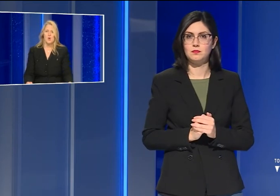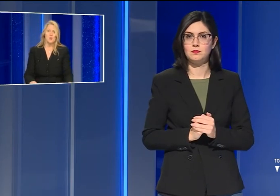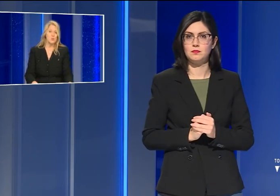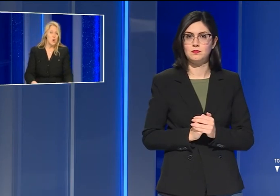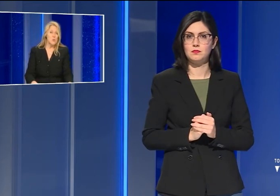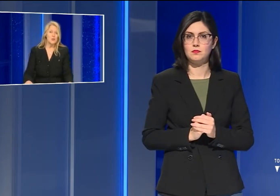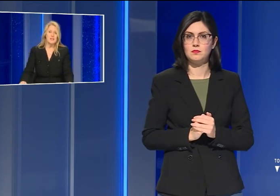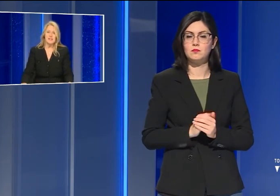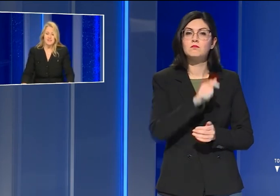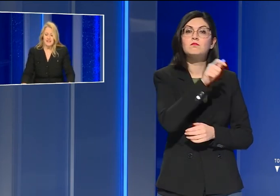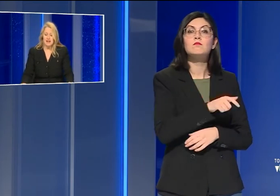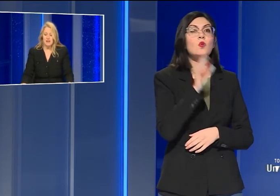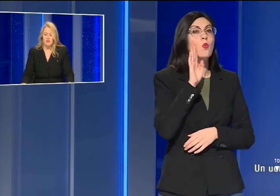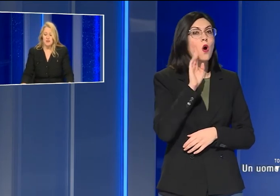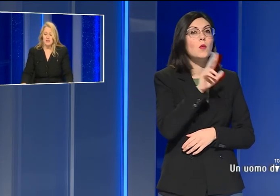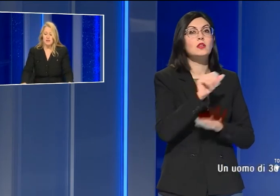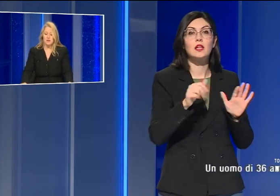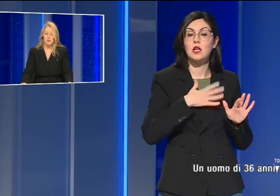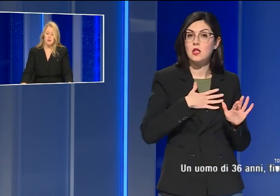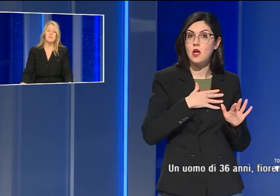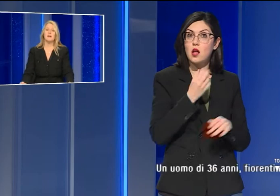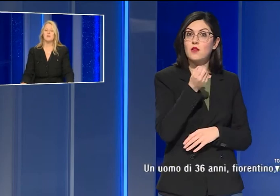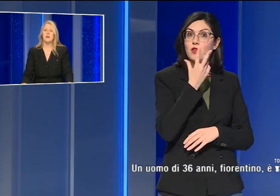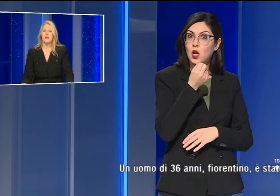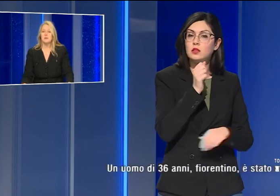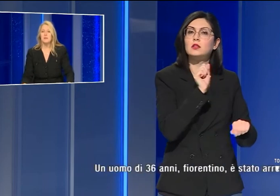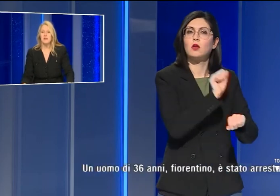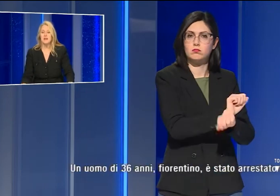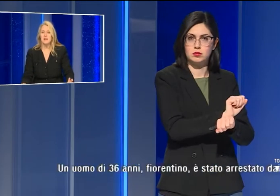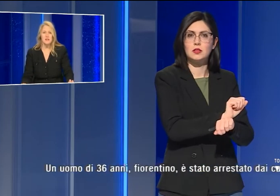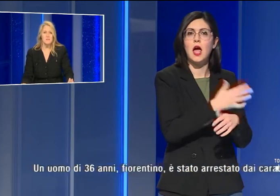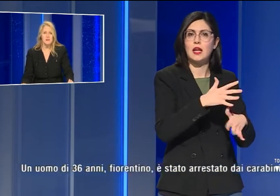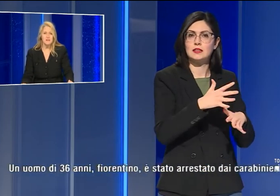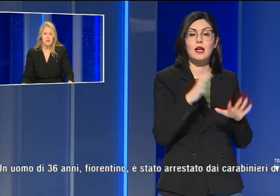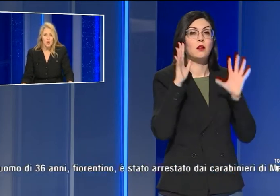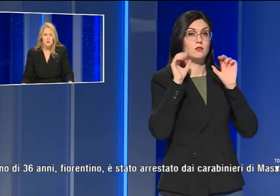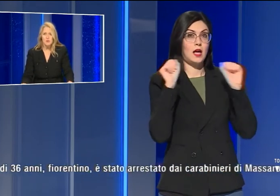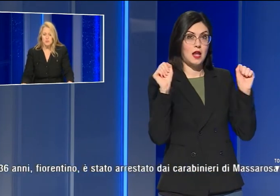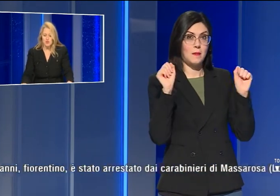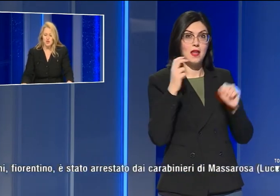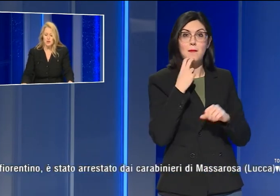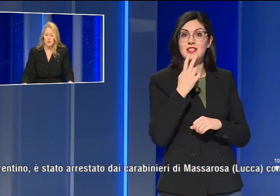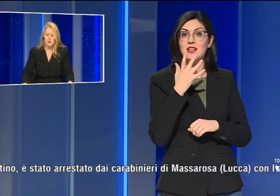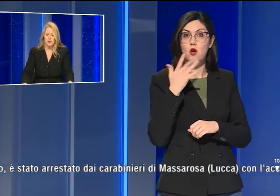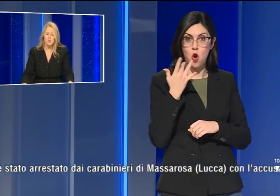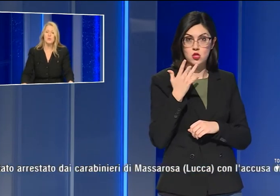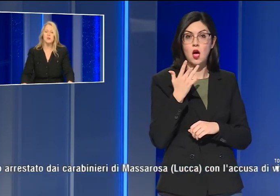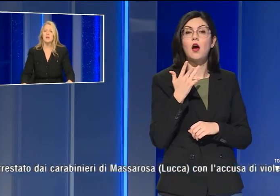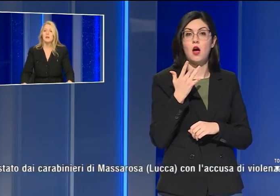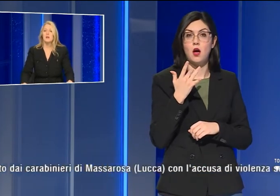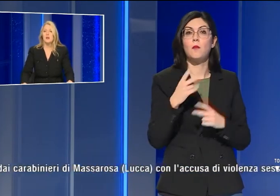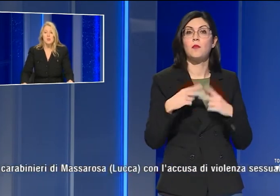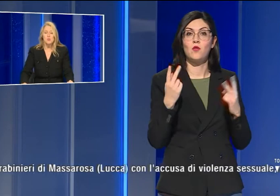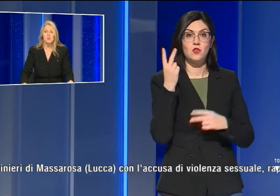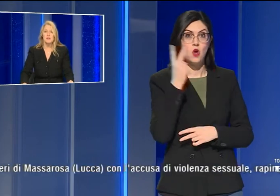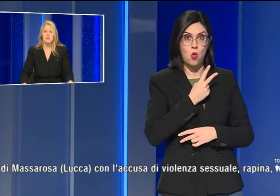Un uomo di 36 anni, Fiorentino, è stato arrestato dai carabinieri di Massarosa, provincia di Lucca, con